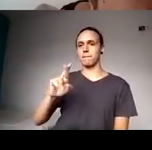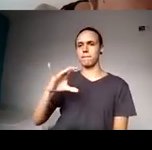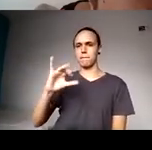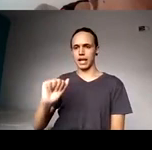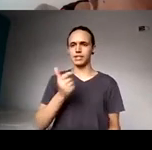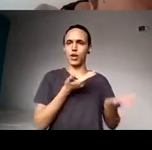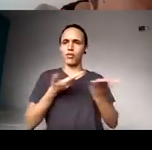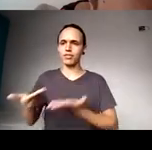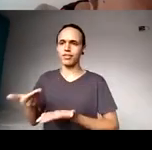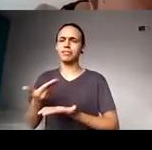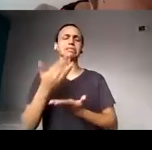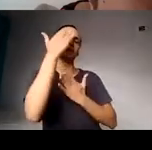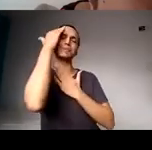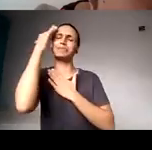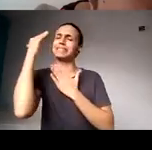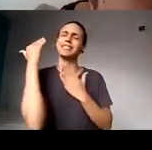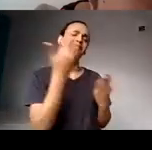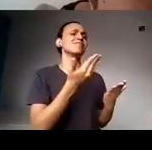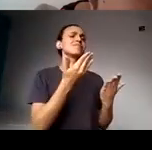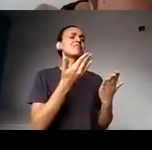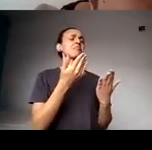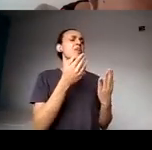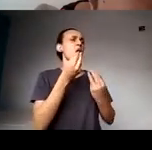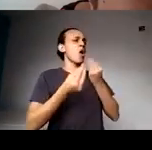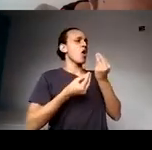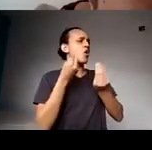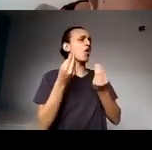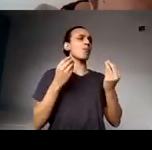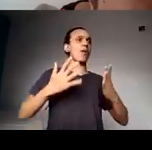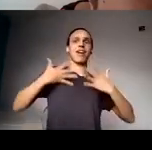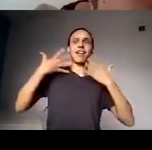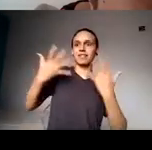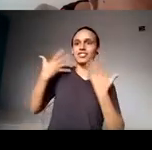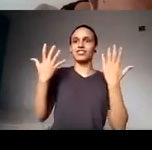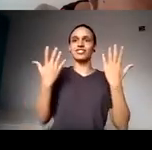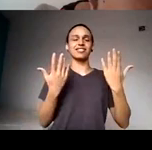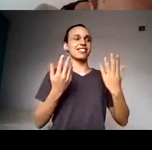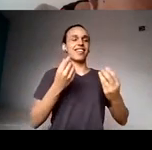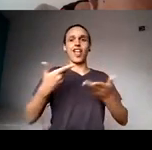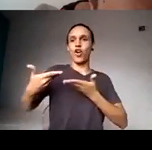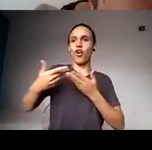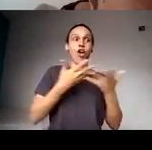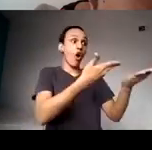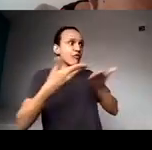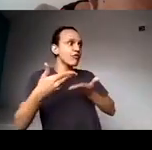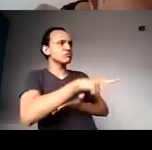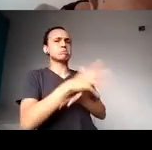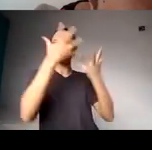muitíssimo a sua simpatia, a forma como você recebeu esse convite, forma generosa como você